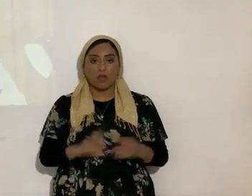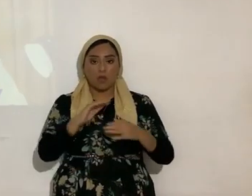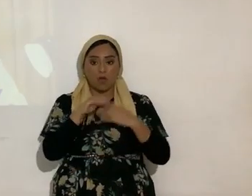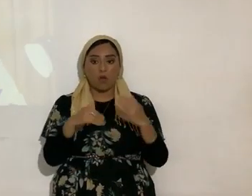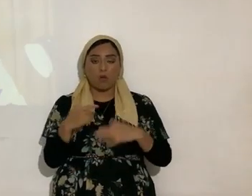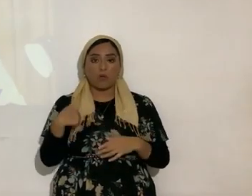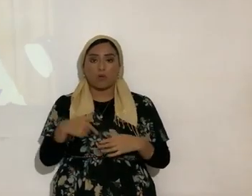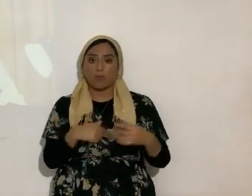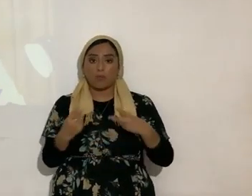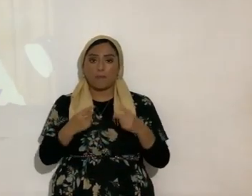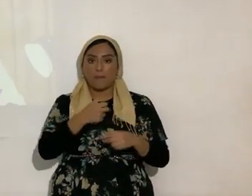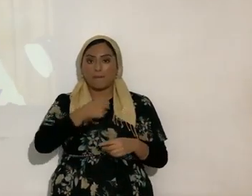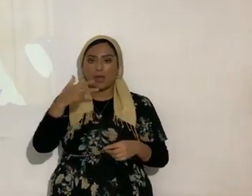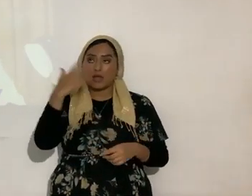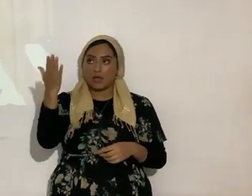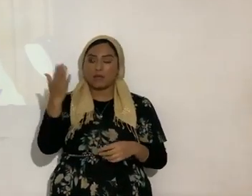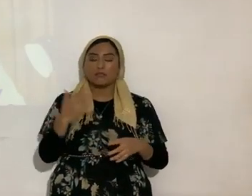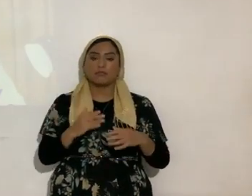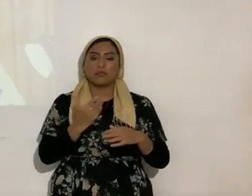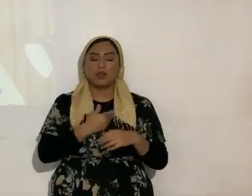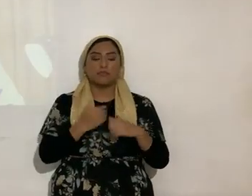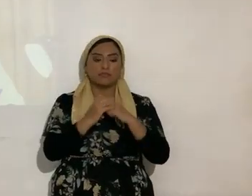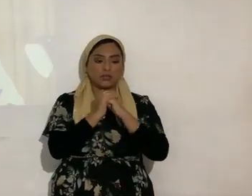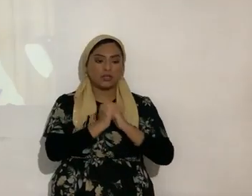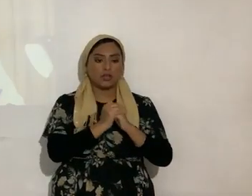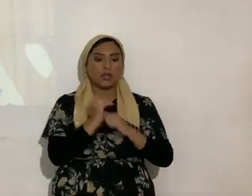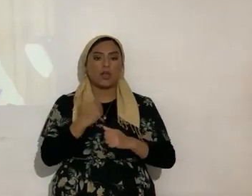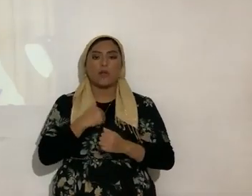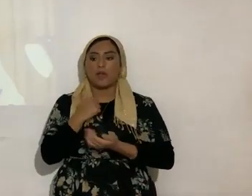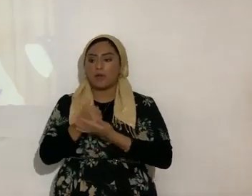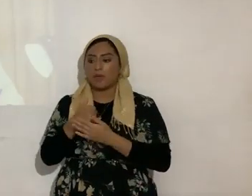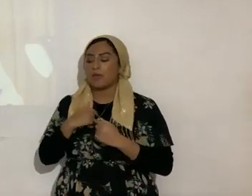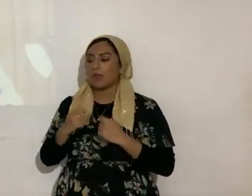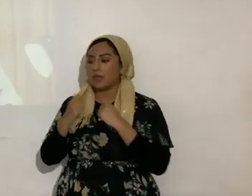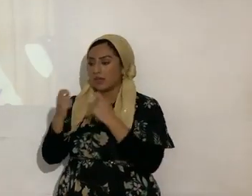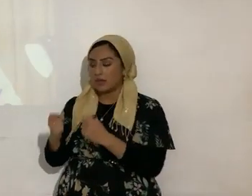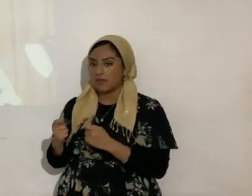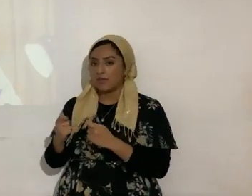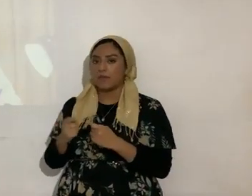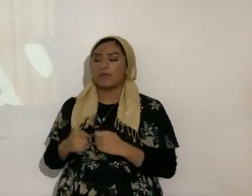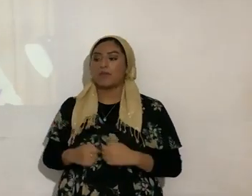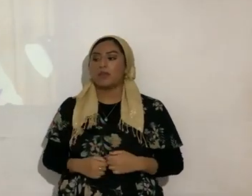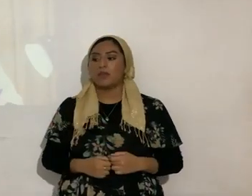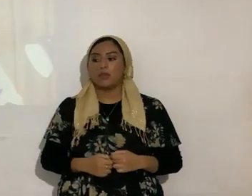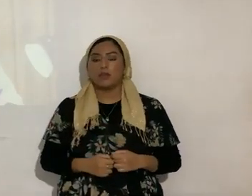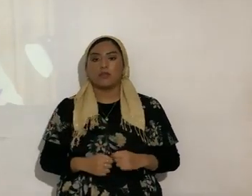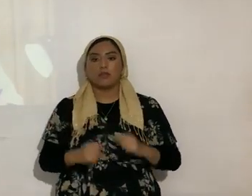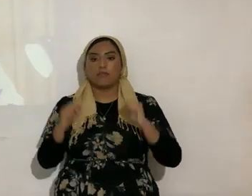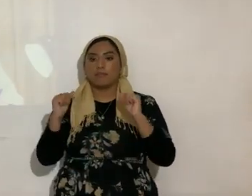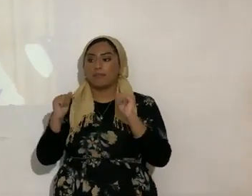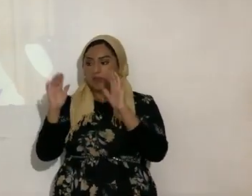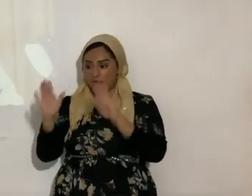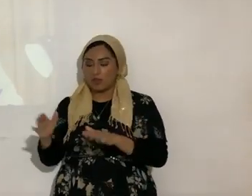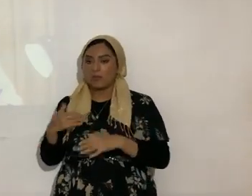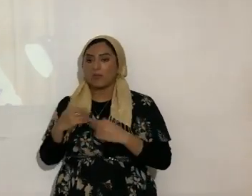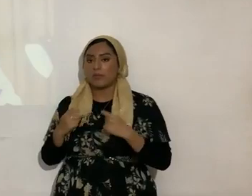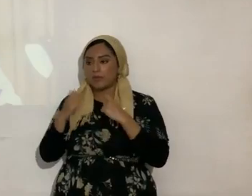vuelve a él las oraciones la ayuda que demos a los necesitados las bendiciones que demos a otros